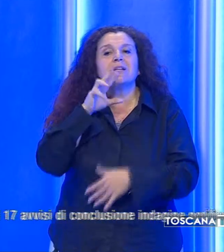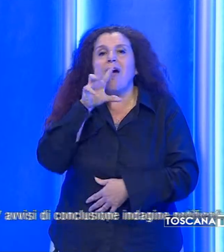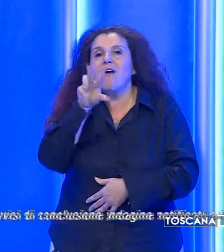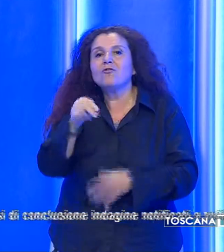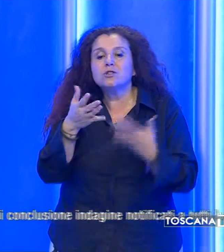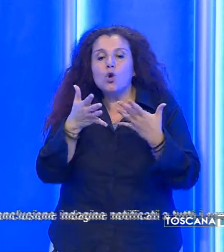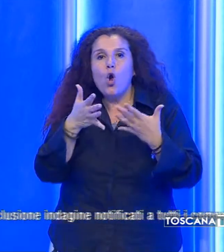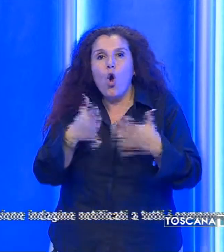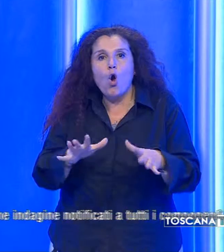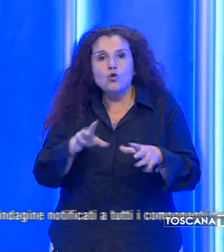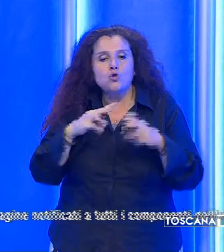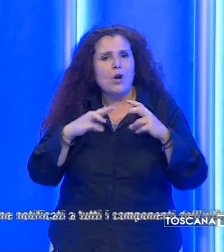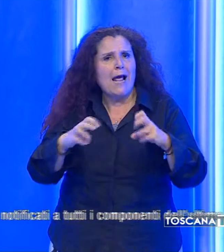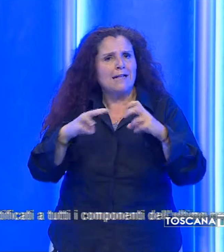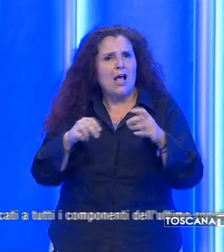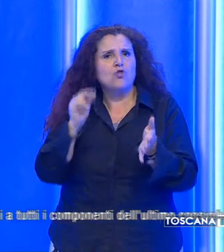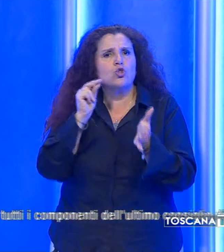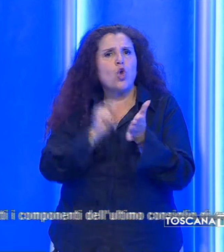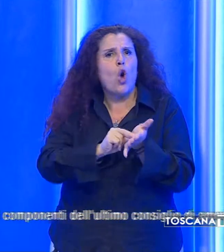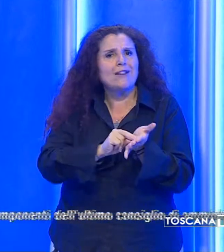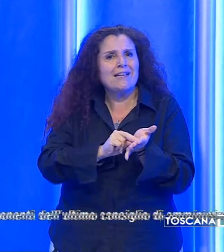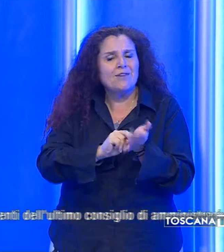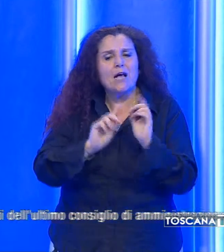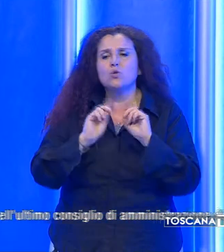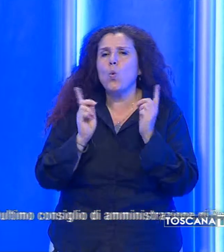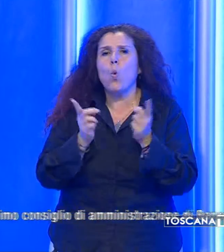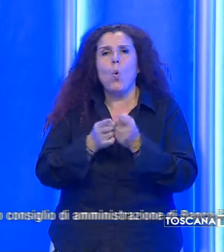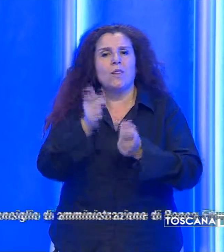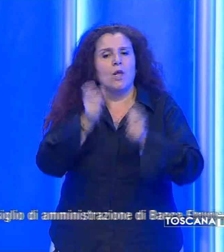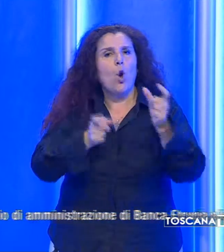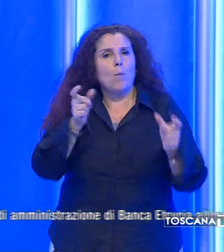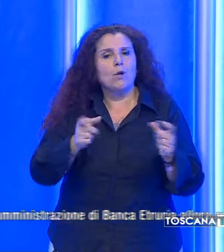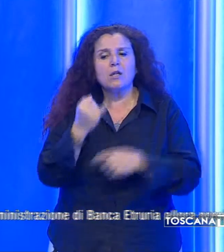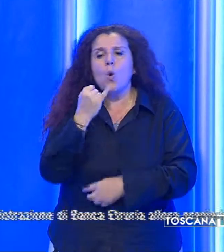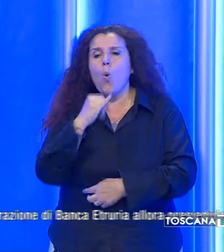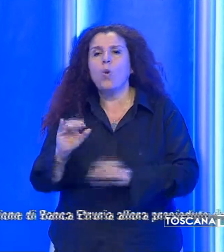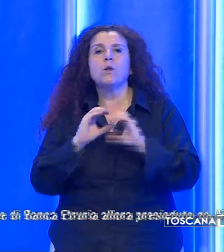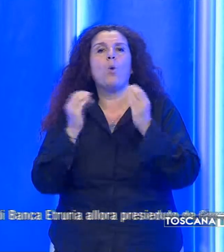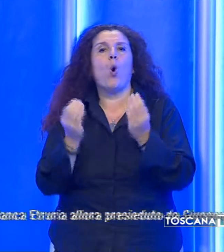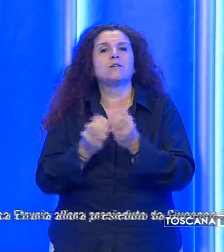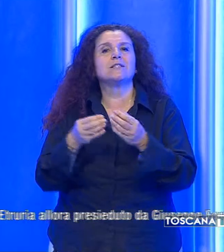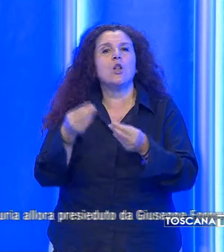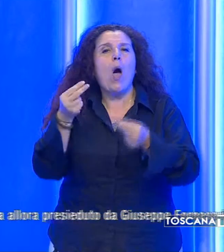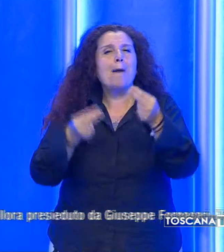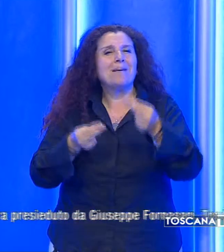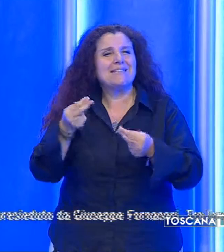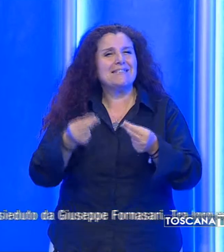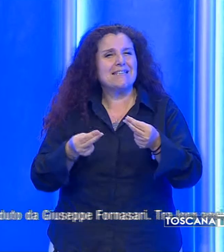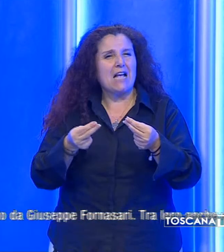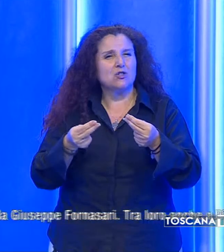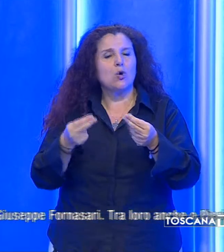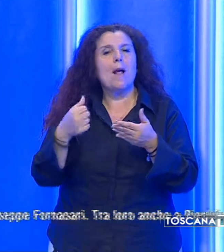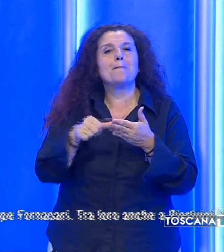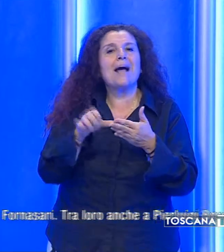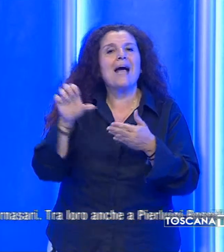conclusione e indagine notificati a tutti i componenti dell'ultimo Consiglio di Amministrazione di